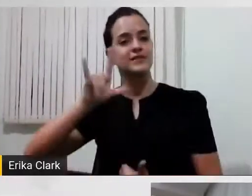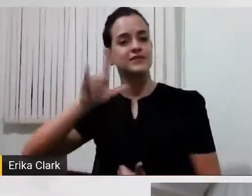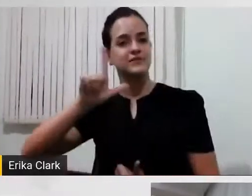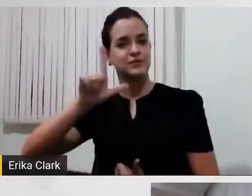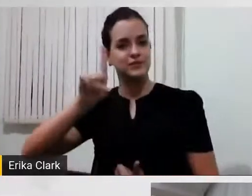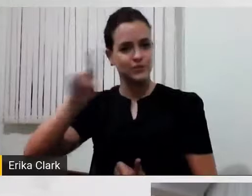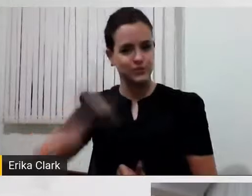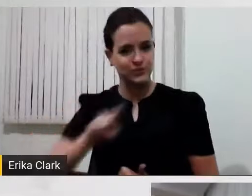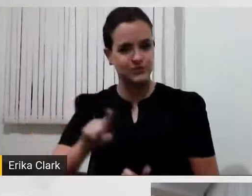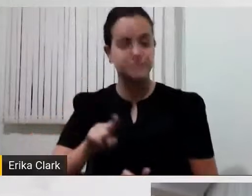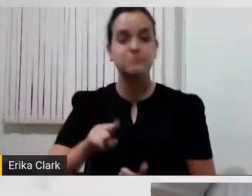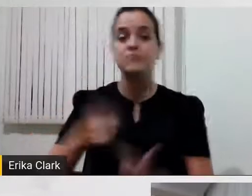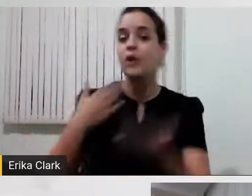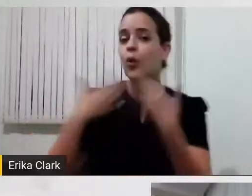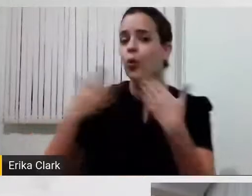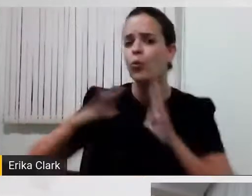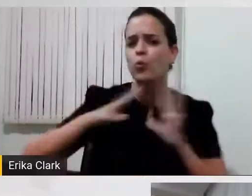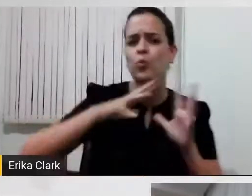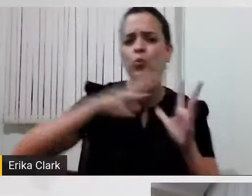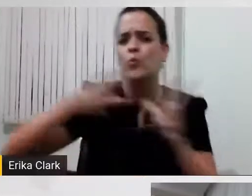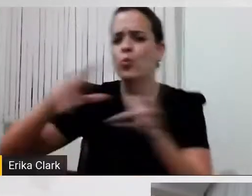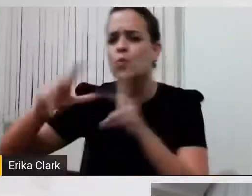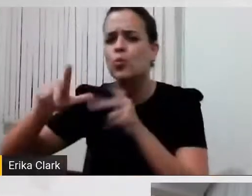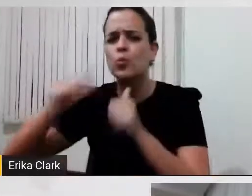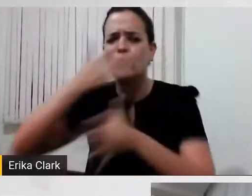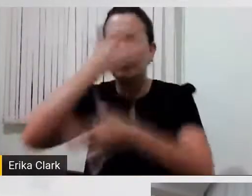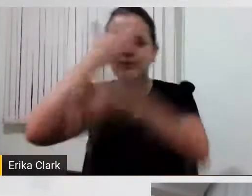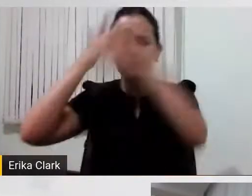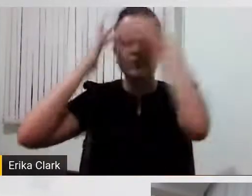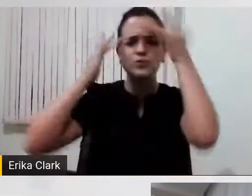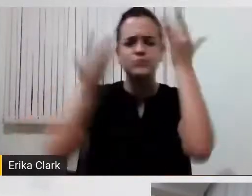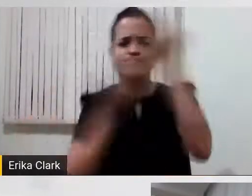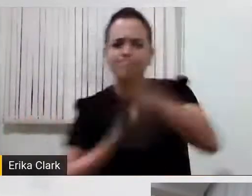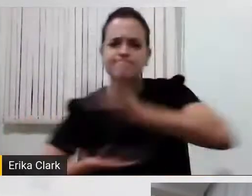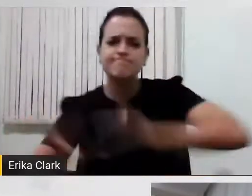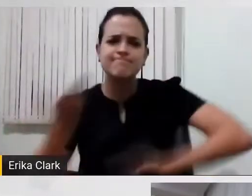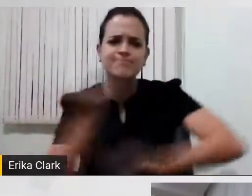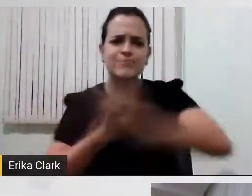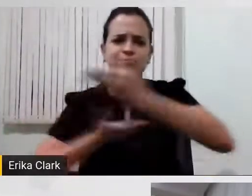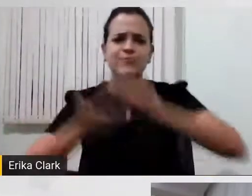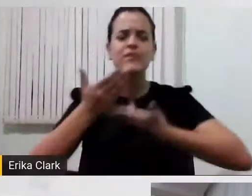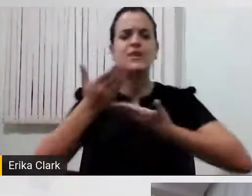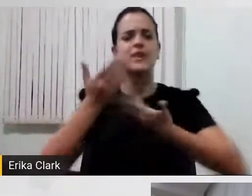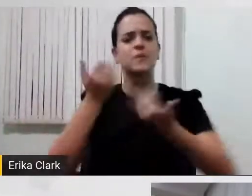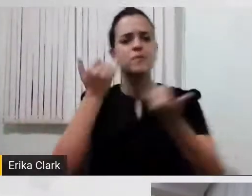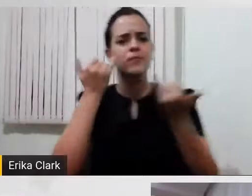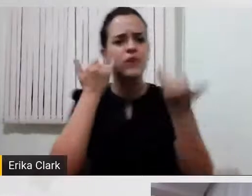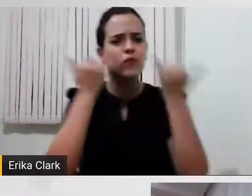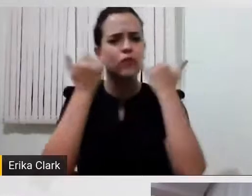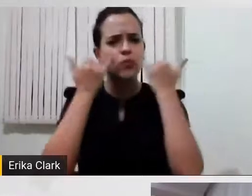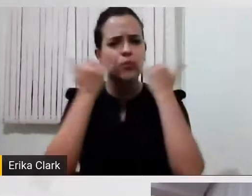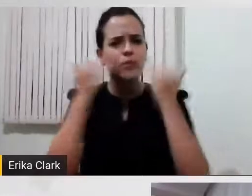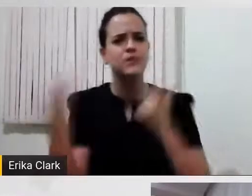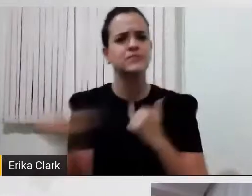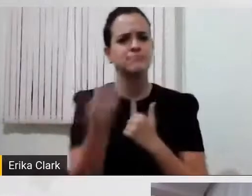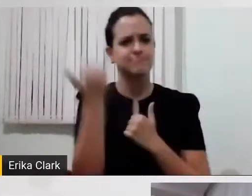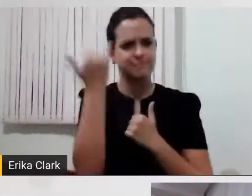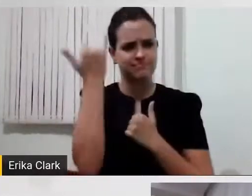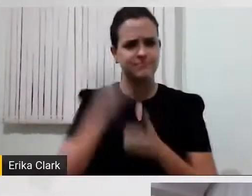vocês, internautas, compartilhar com vocês informações bastante importantes, para que nós possamos